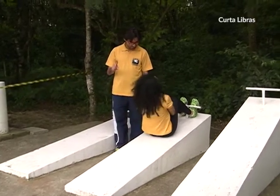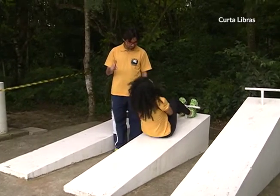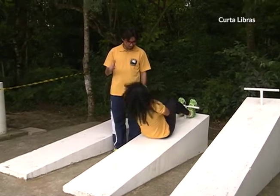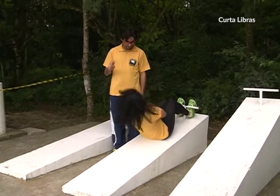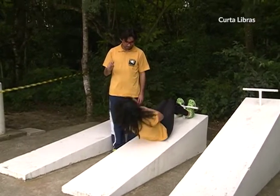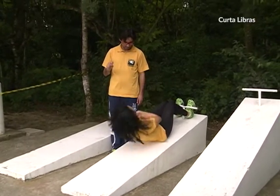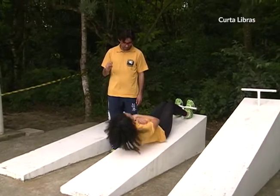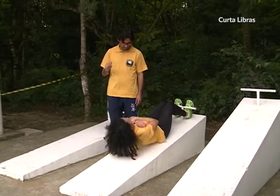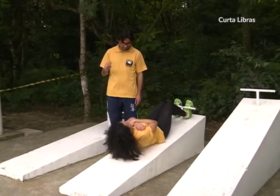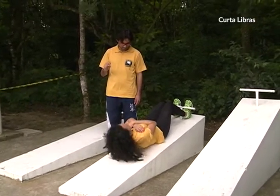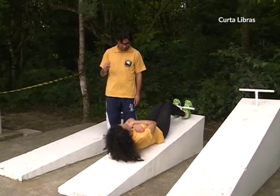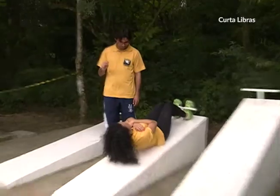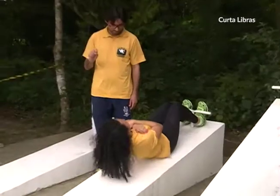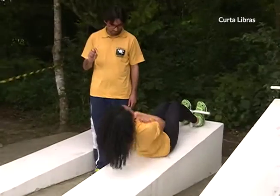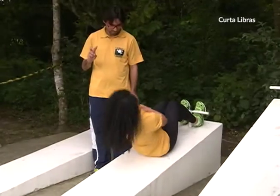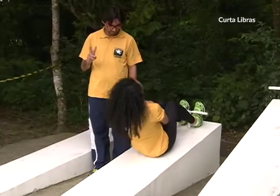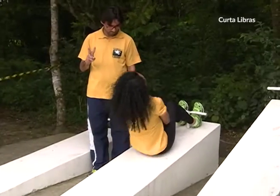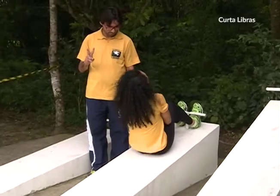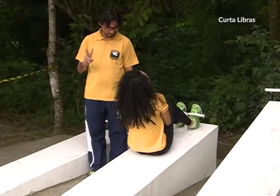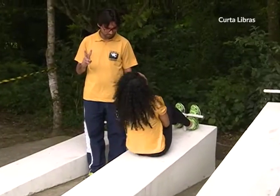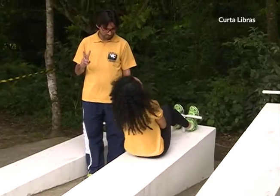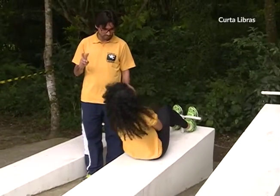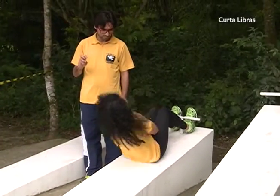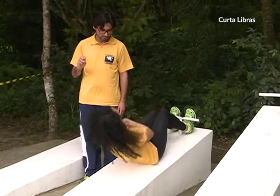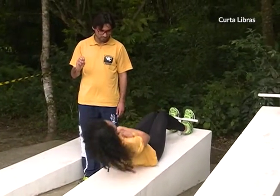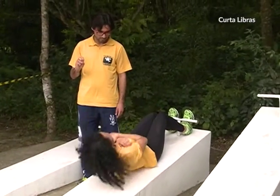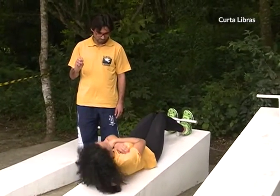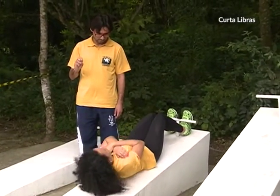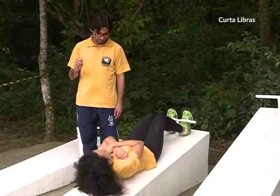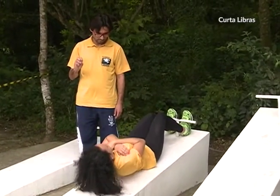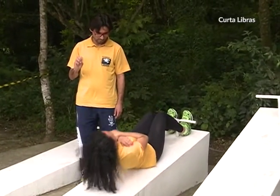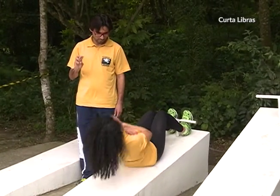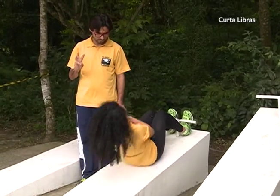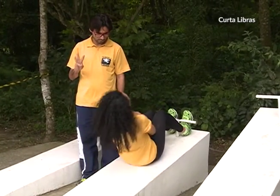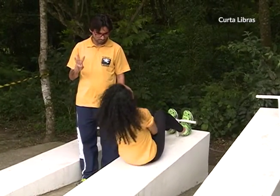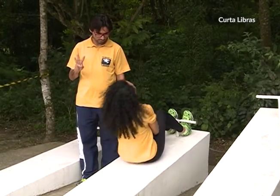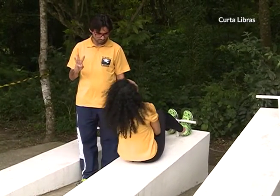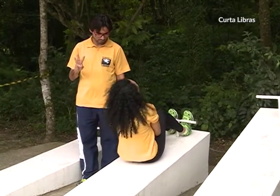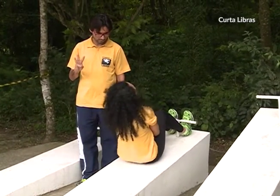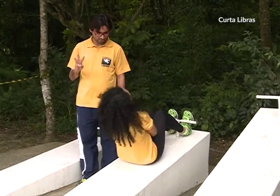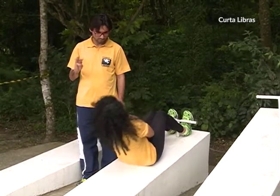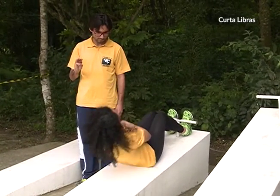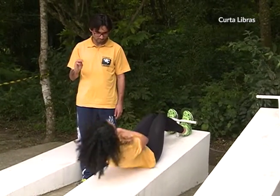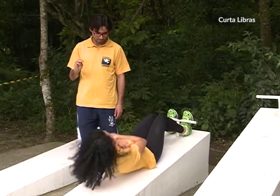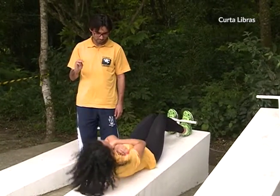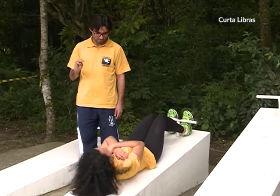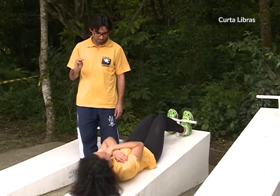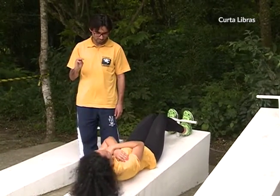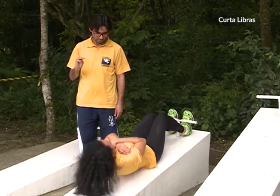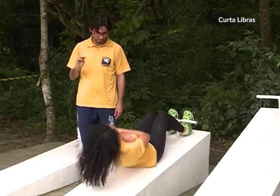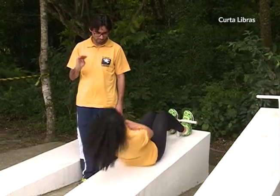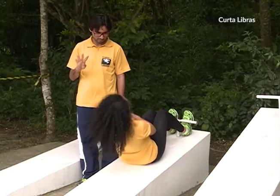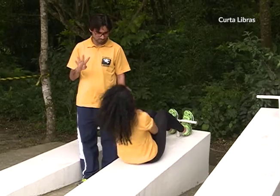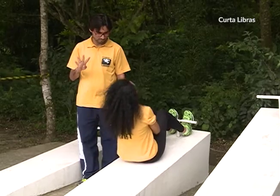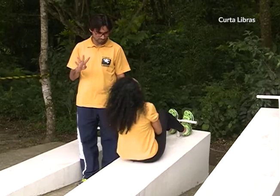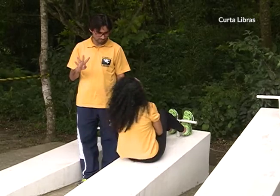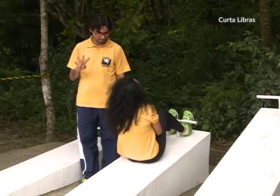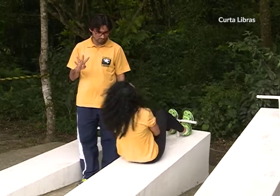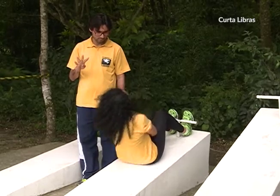1, 2, 3, 4,